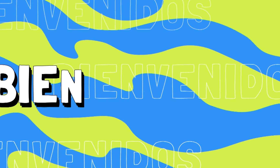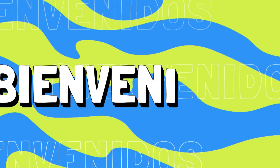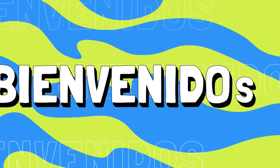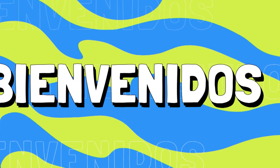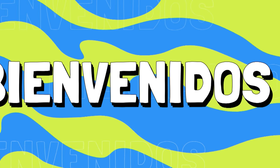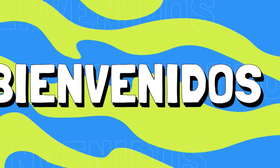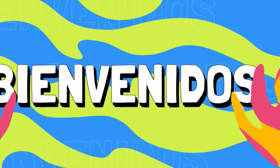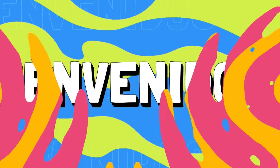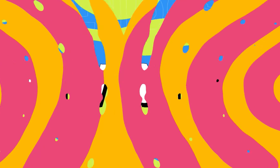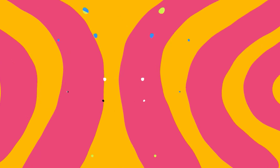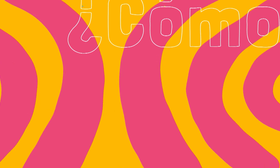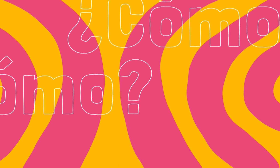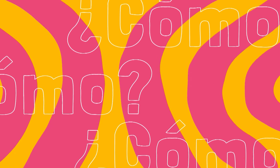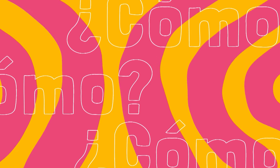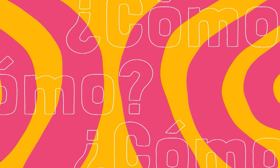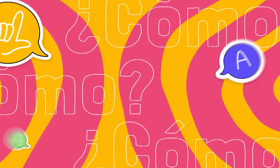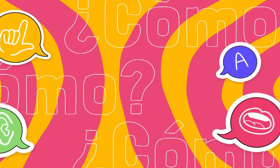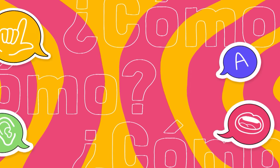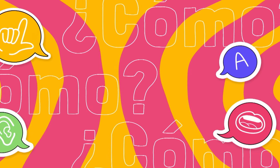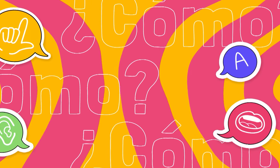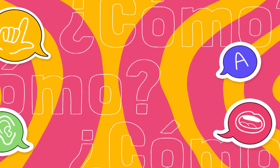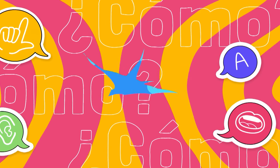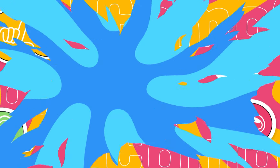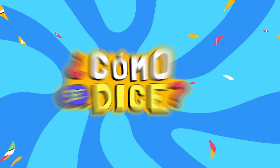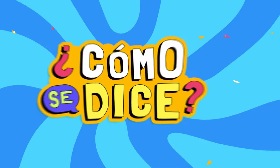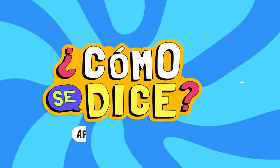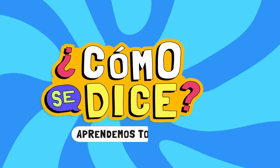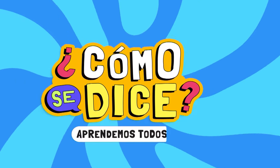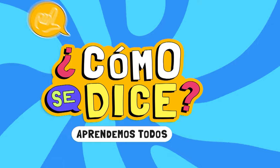¡Bienvenidos a... ¿Cómo se dice? ¿Cómo se dice?